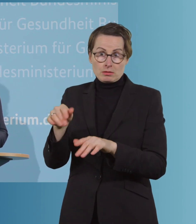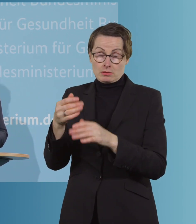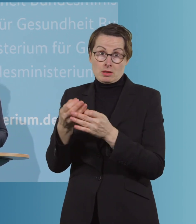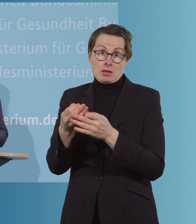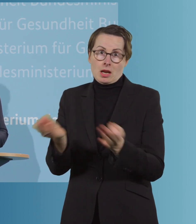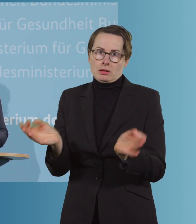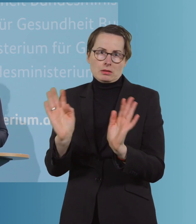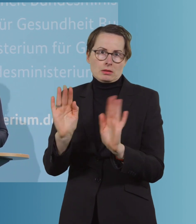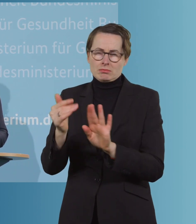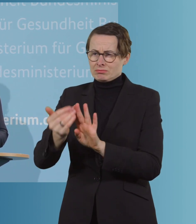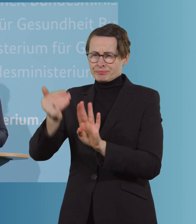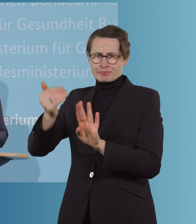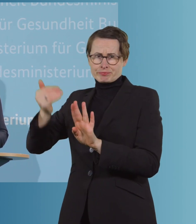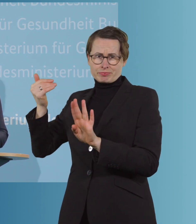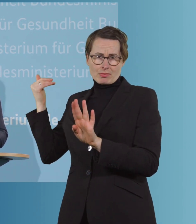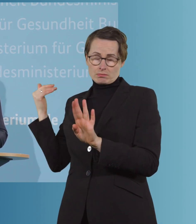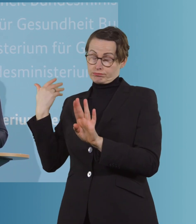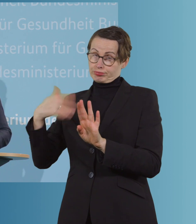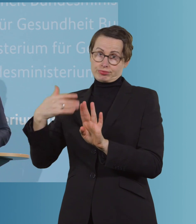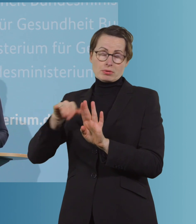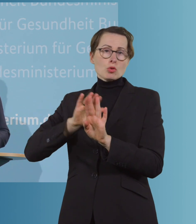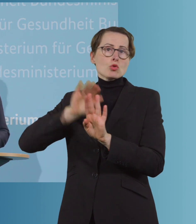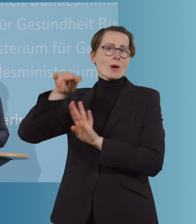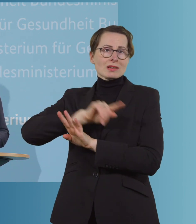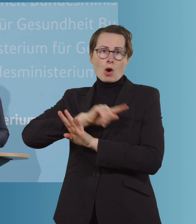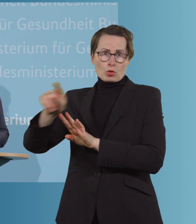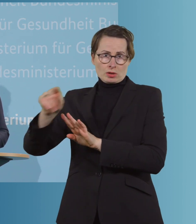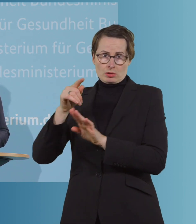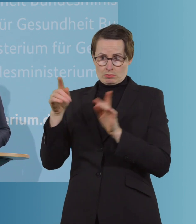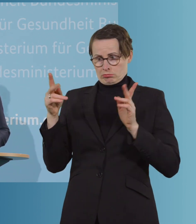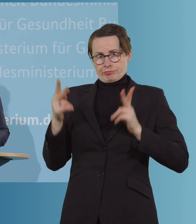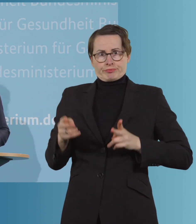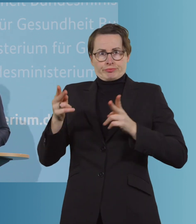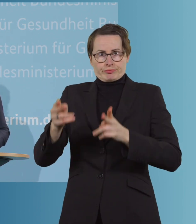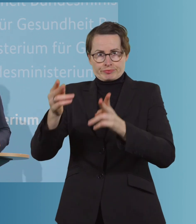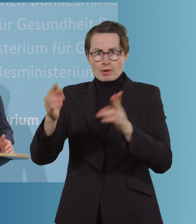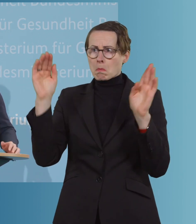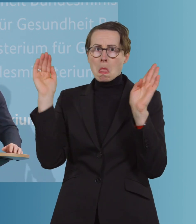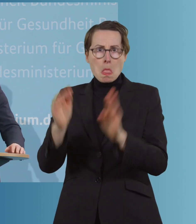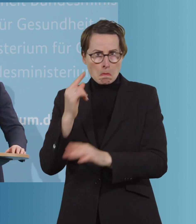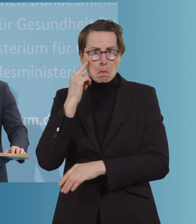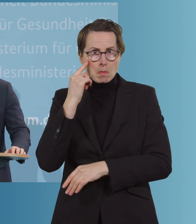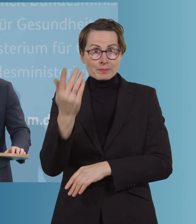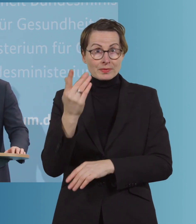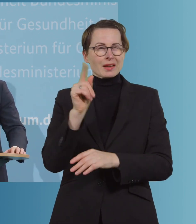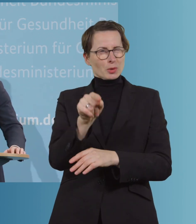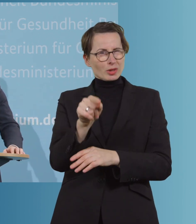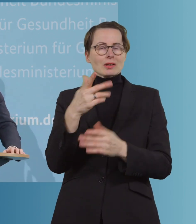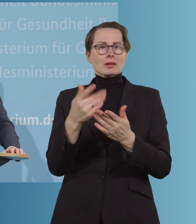Jahren. Da gehen die Meldungen in die Tausende im gleichen Zeitraum. Diese Zahlen bestätigen unseren Kurs. Auch für die nächste